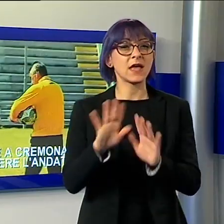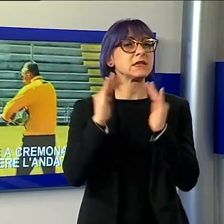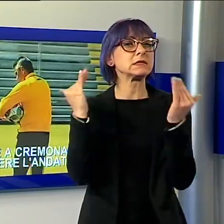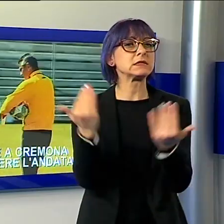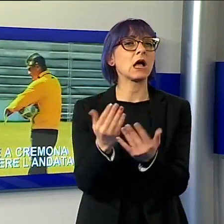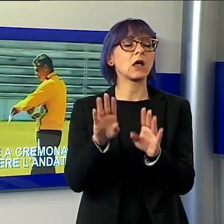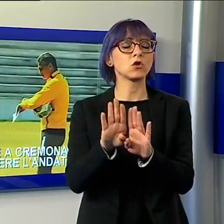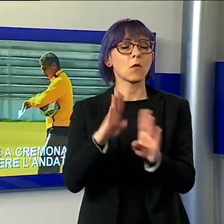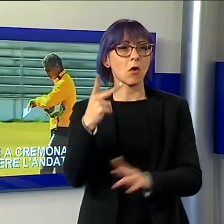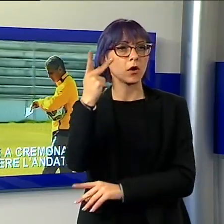Pantera 1-0.